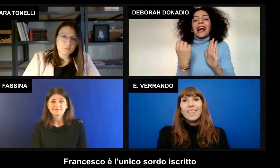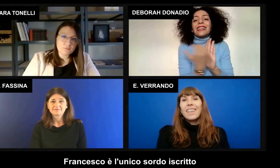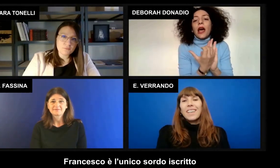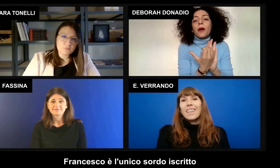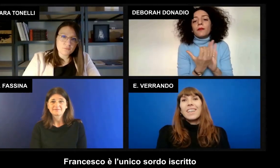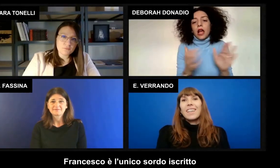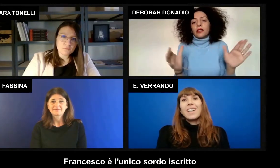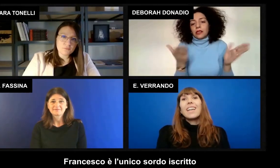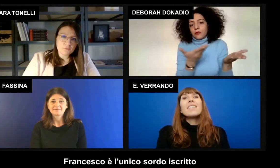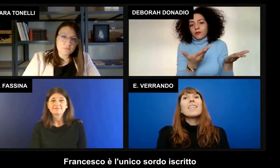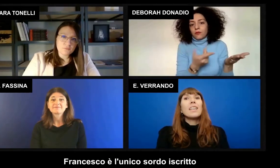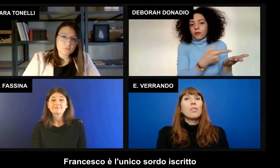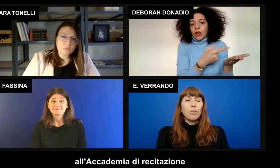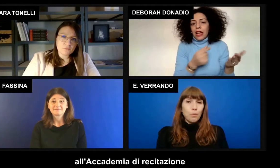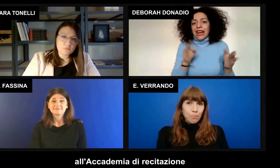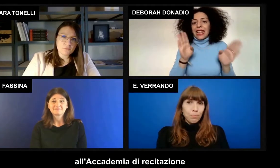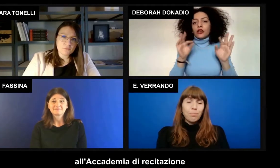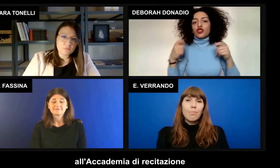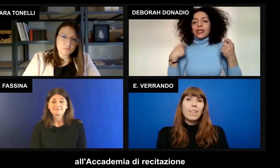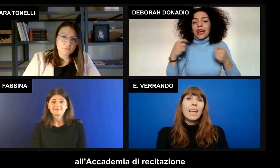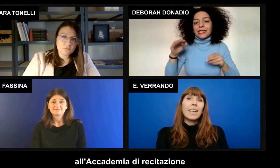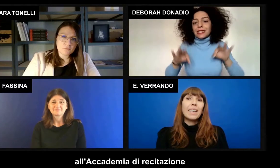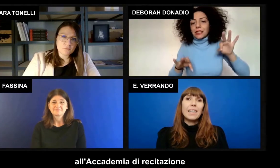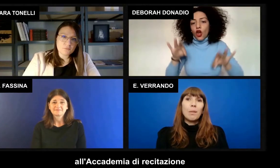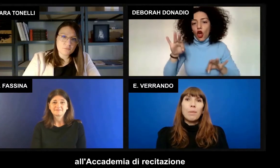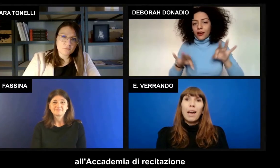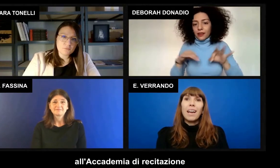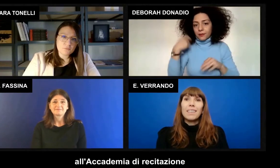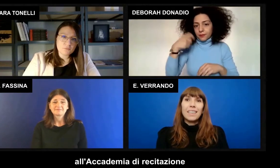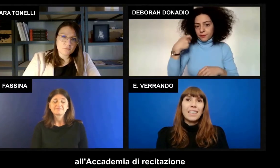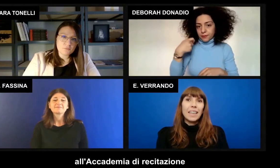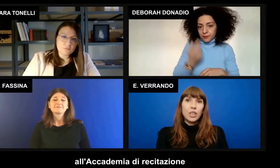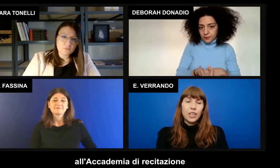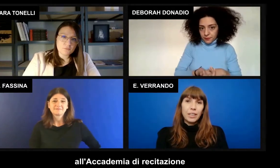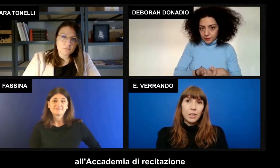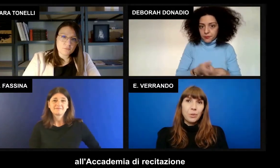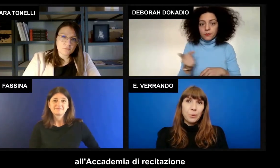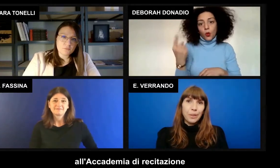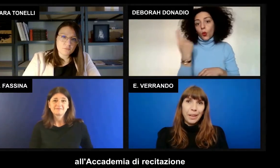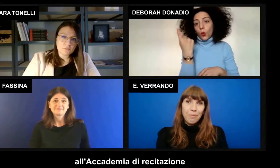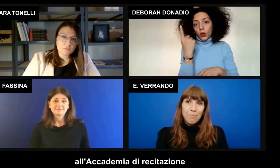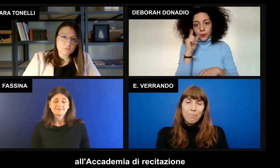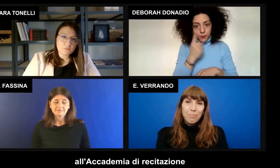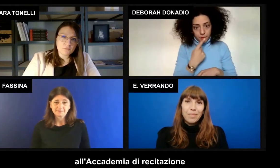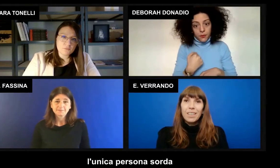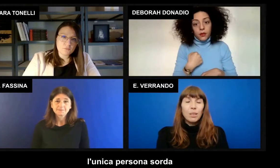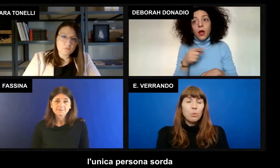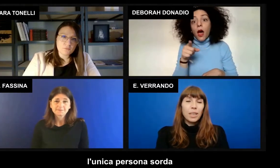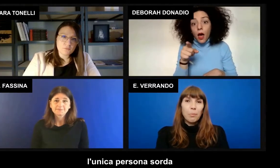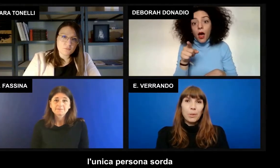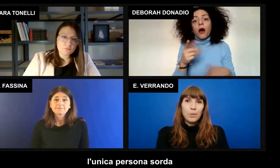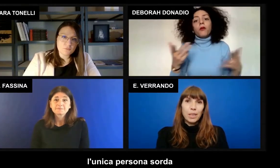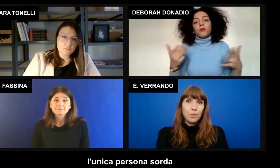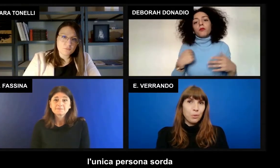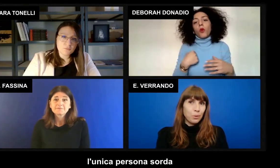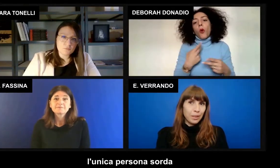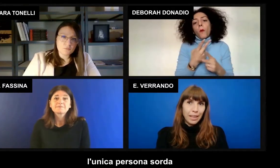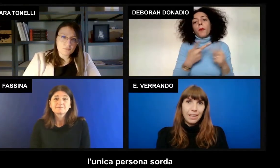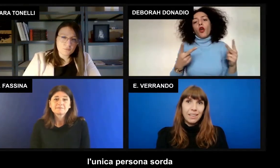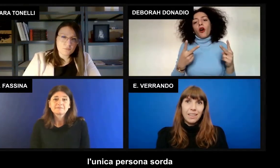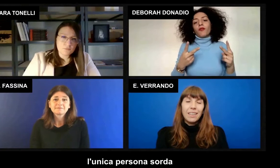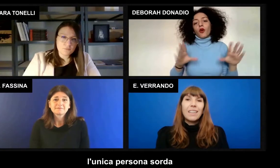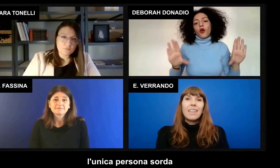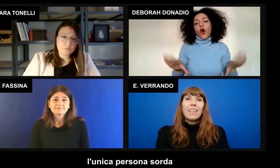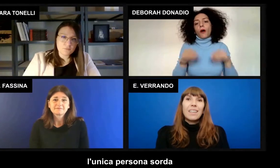iscritto all'Accademia di Recitazione, l'unica persona sorda.